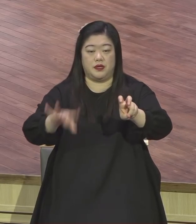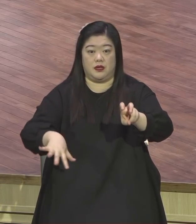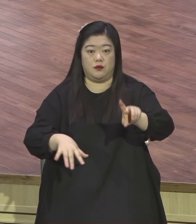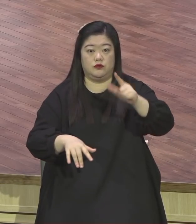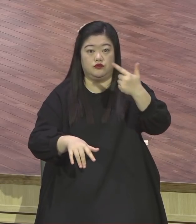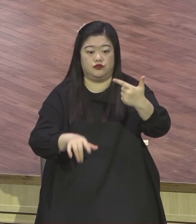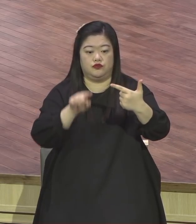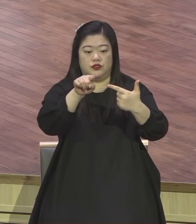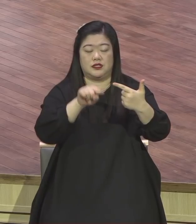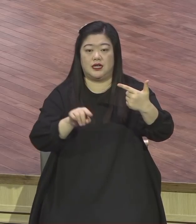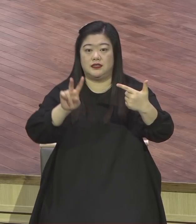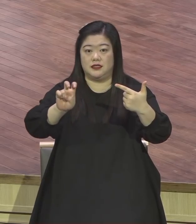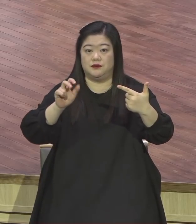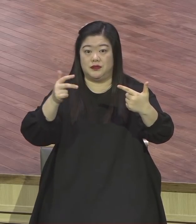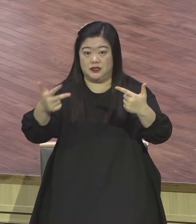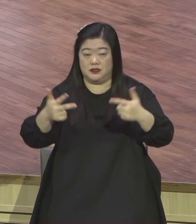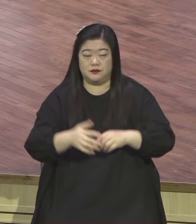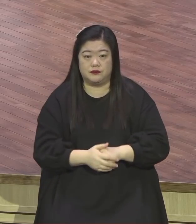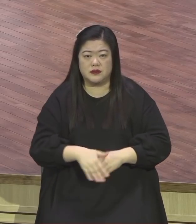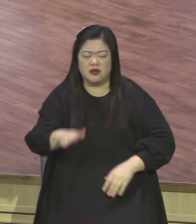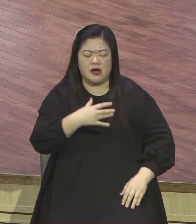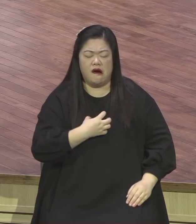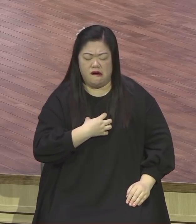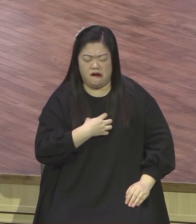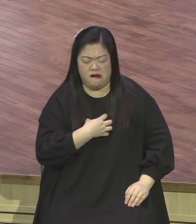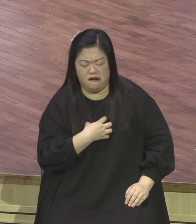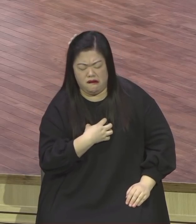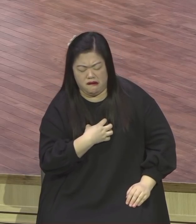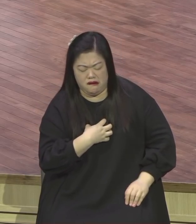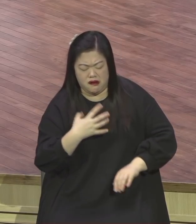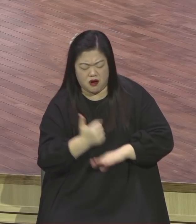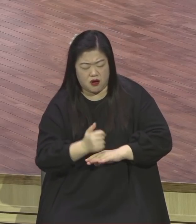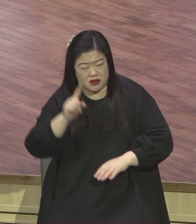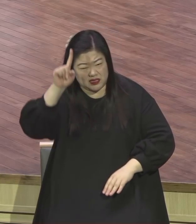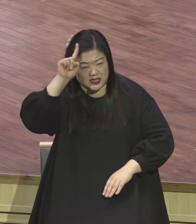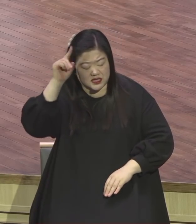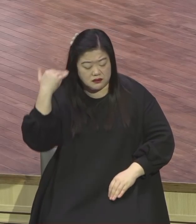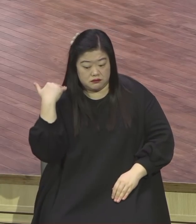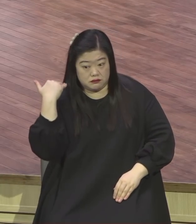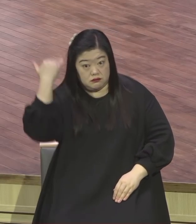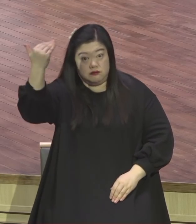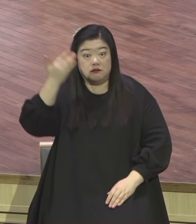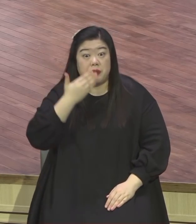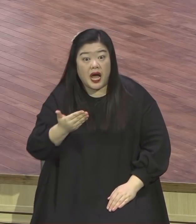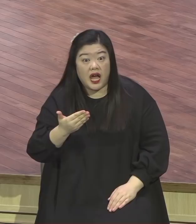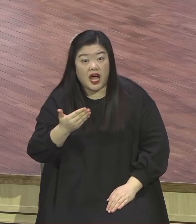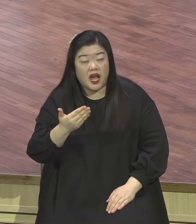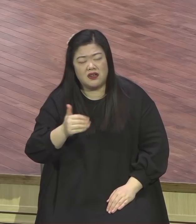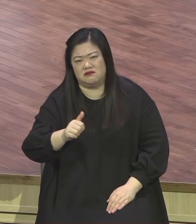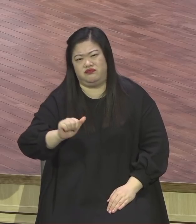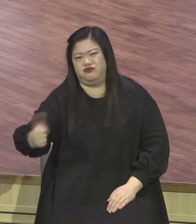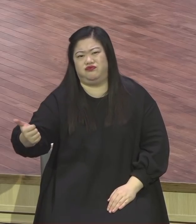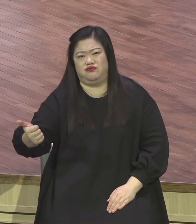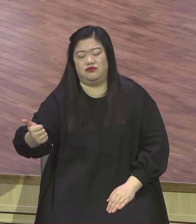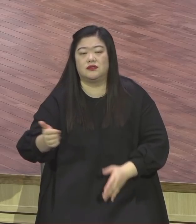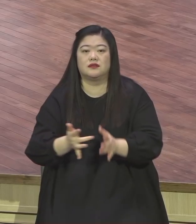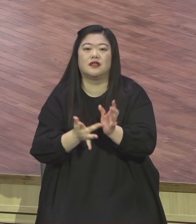중에 누가 염려함으로 그 길을 한자나 다 할 수 있겠느냐고 우리에게 질문을 했어요 염려한다